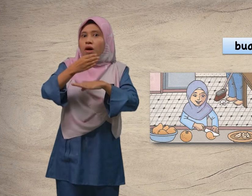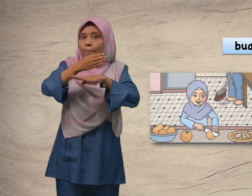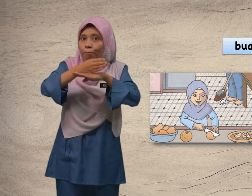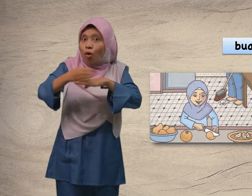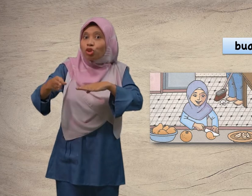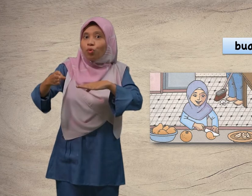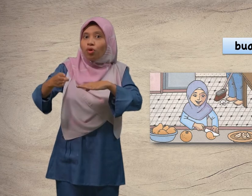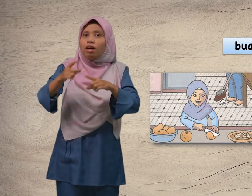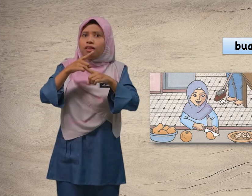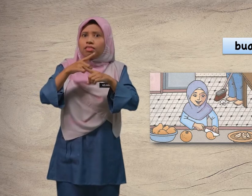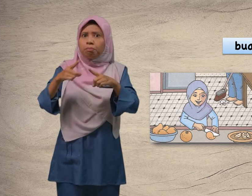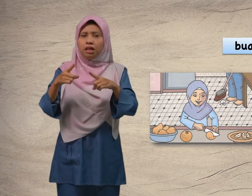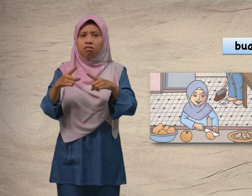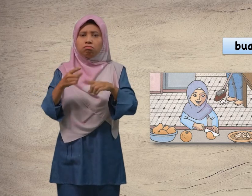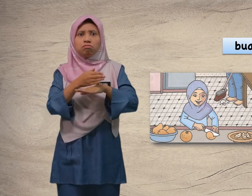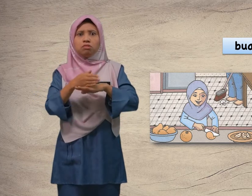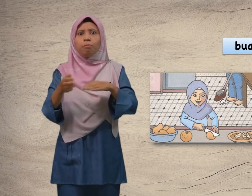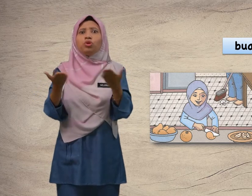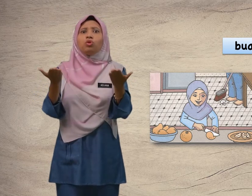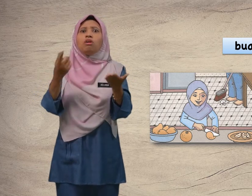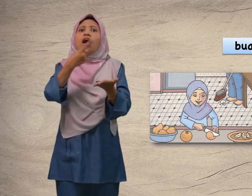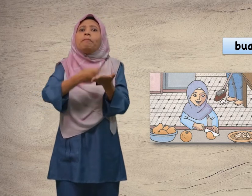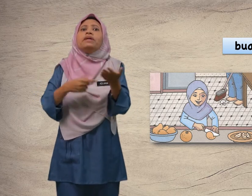Potong. Tapi, potong apa.